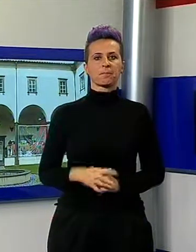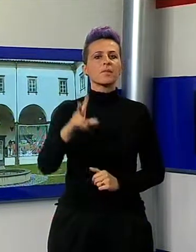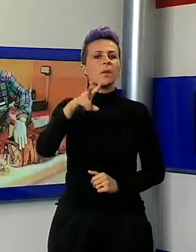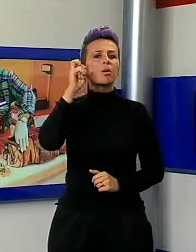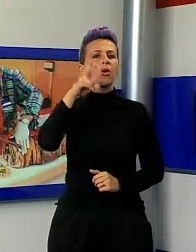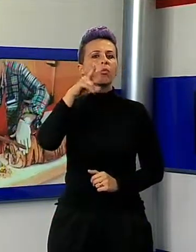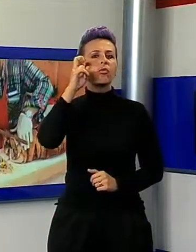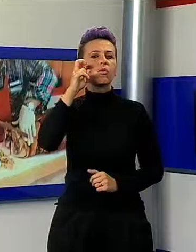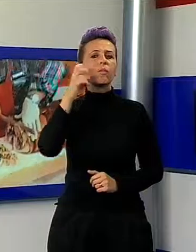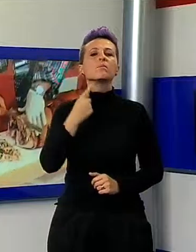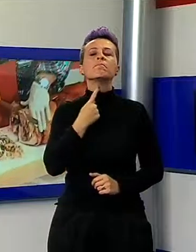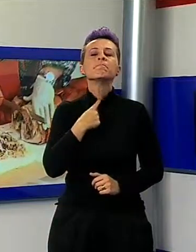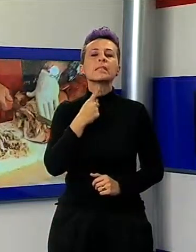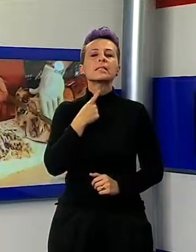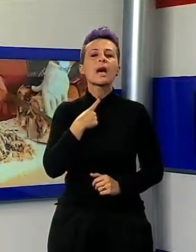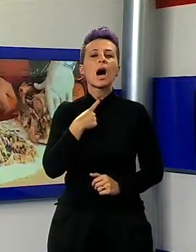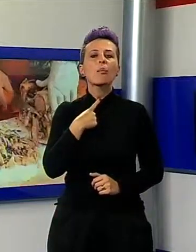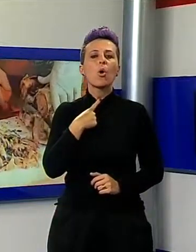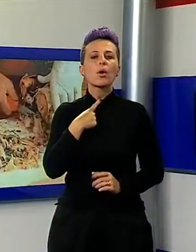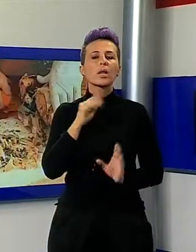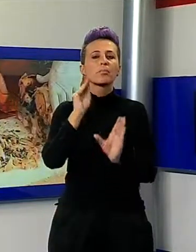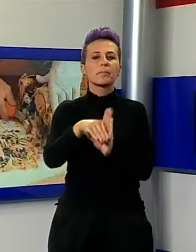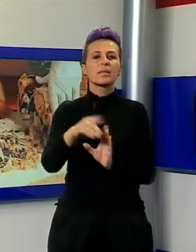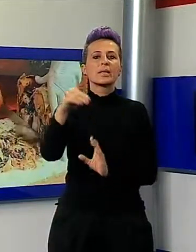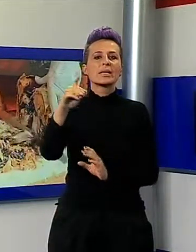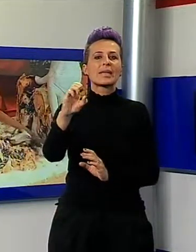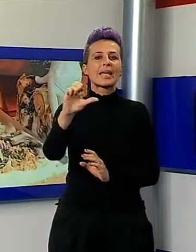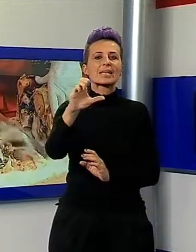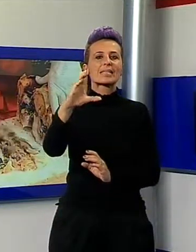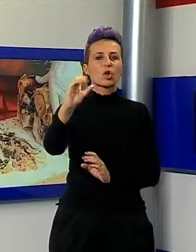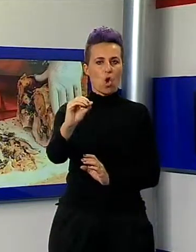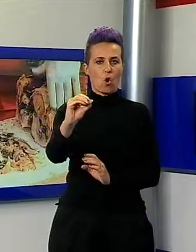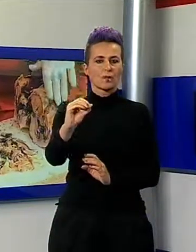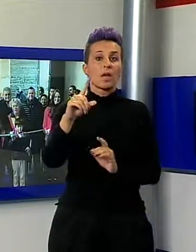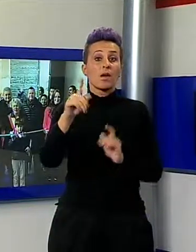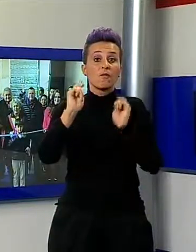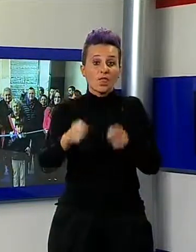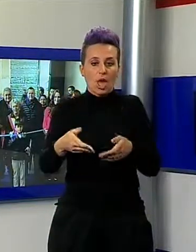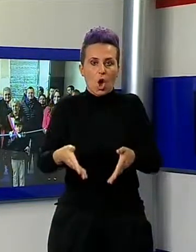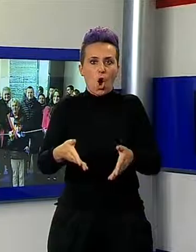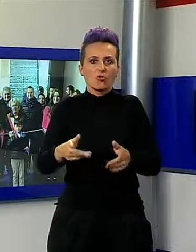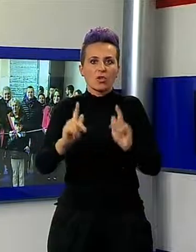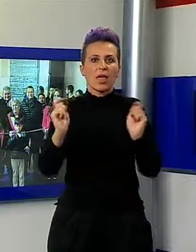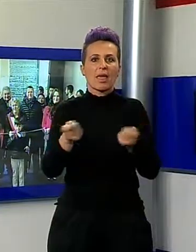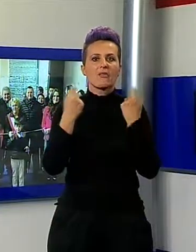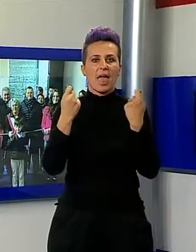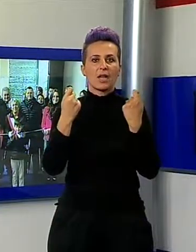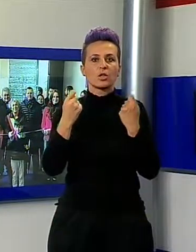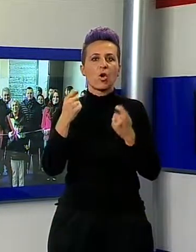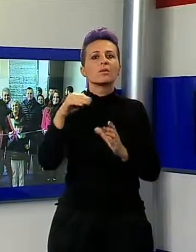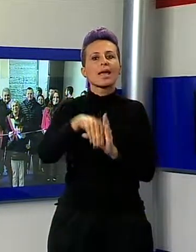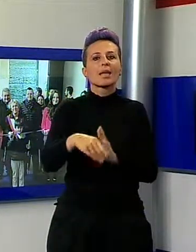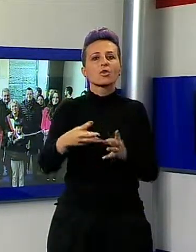Desco, al via da oggi la mostra a mercato dei prodotti tipici della provincia di Lucca, organizzata dalla Camera di Commercio alla Real